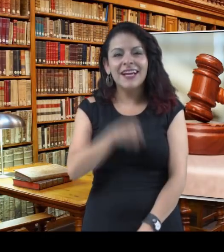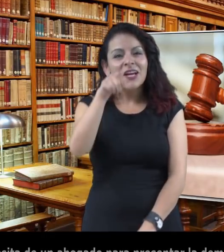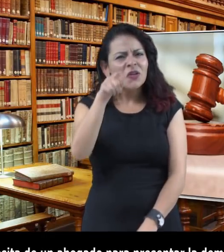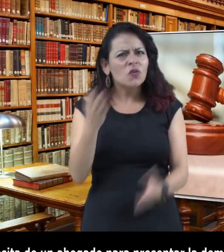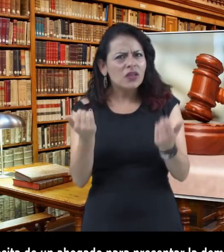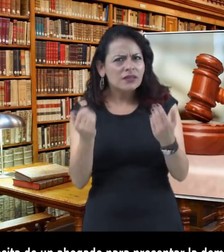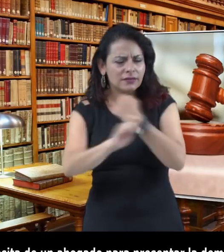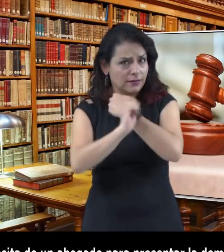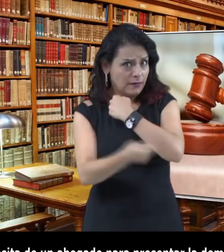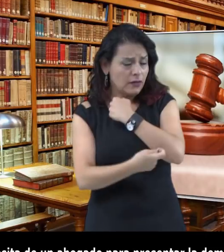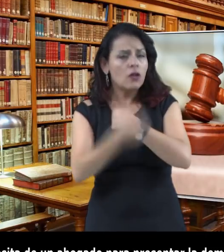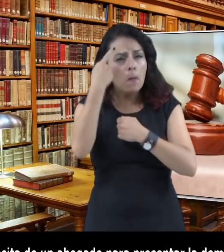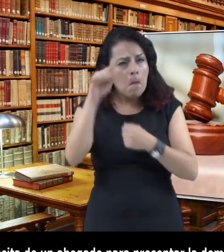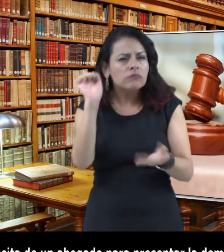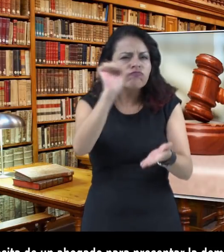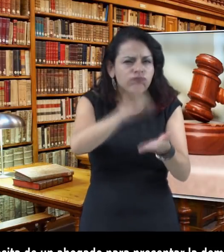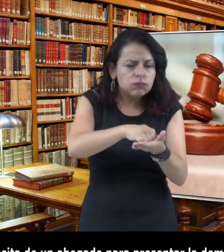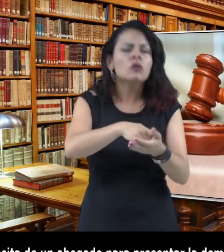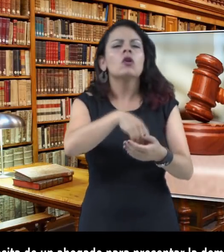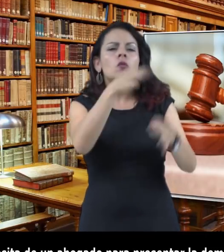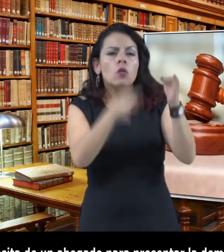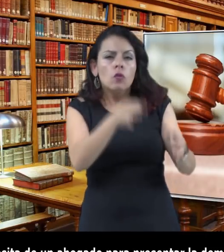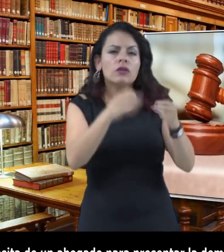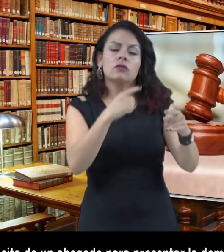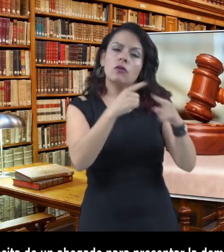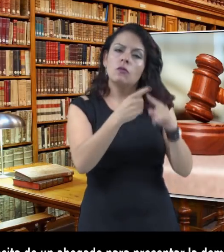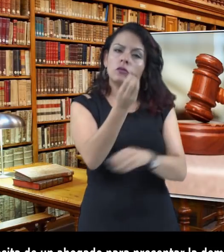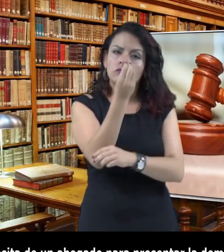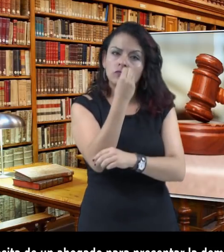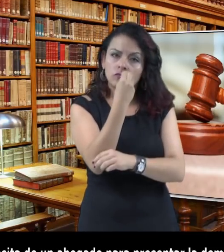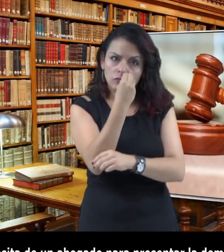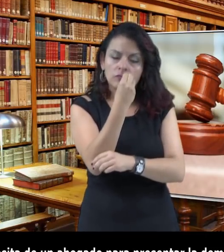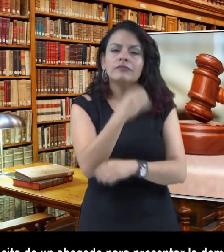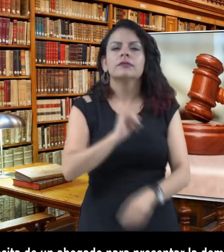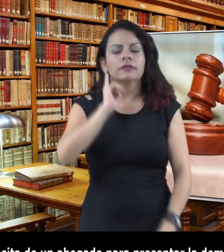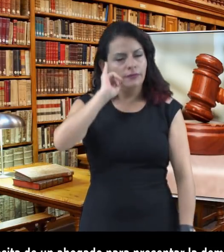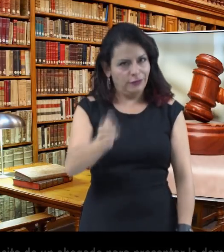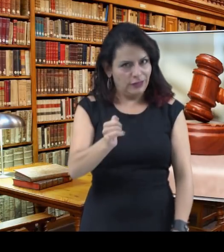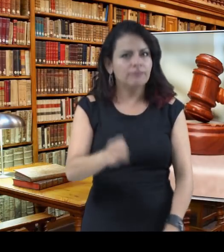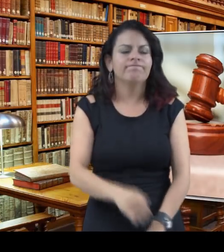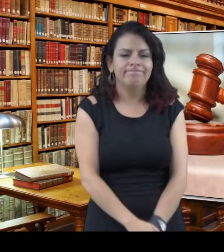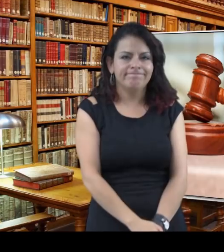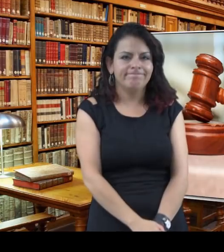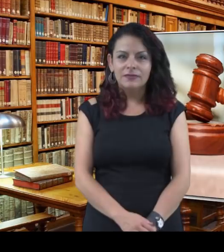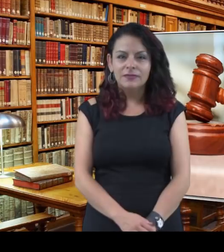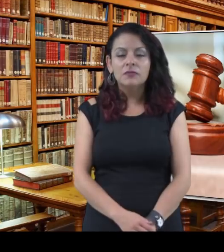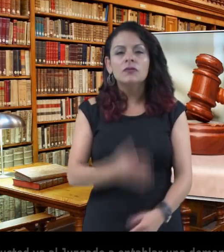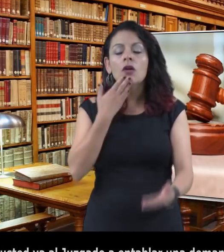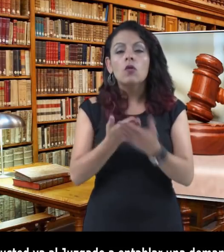¿Usted necesita un abogado para presentar la demanda de alimentos? Sí, se necesita siempre un abogado. Cuando